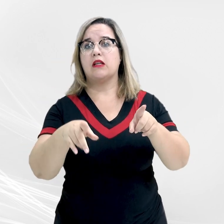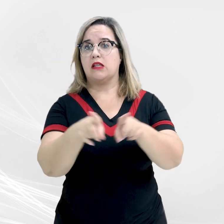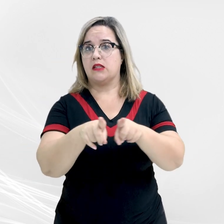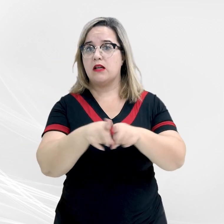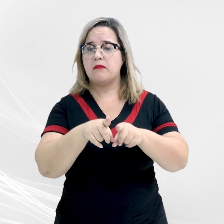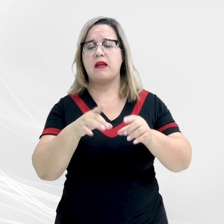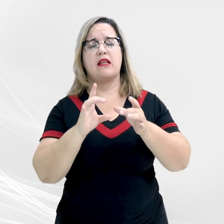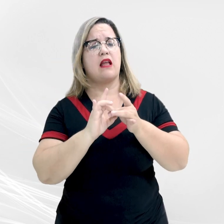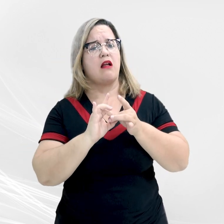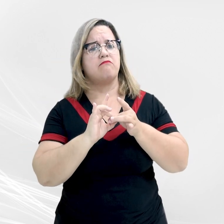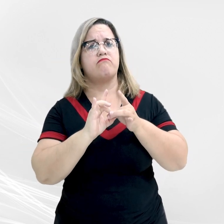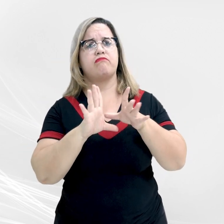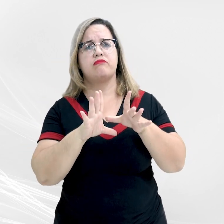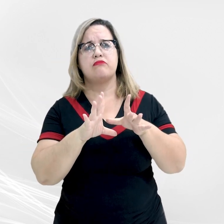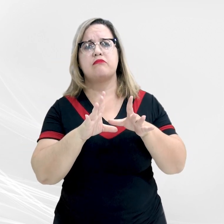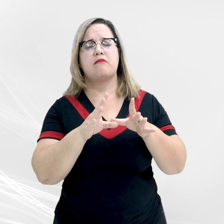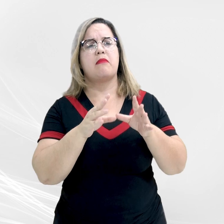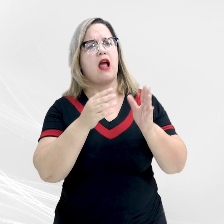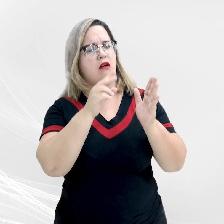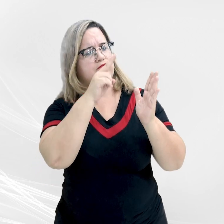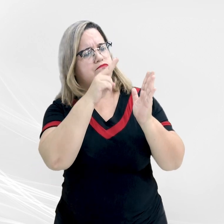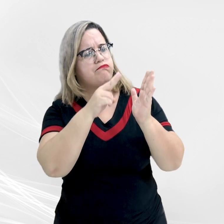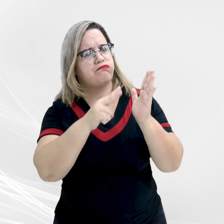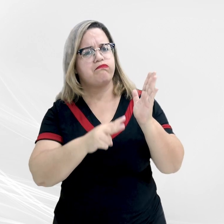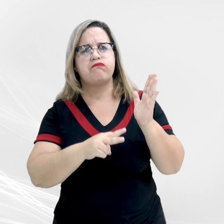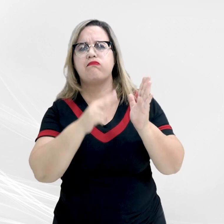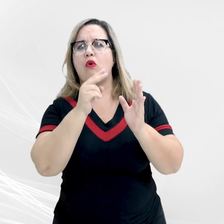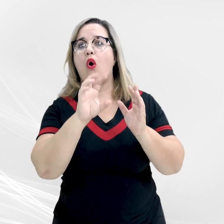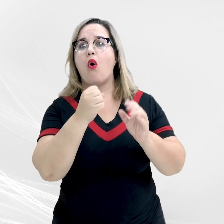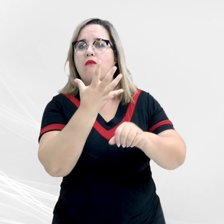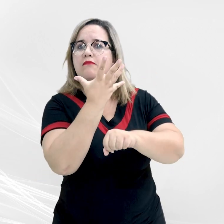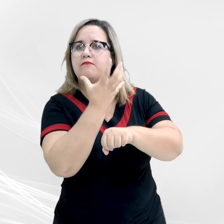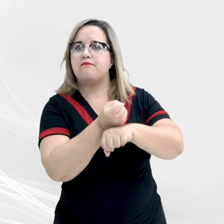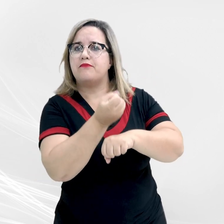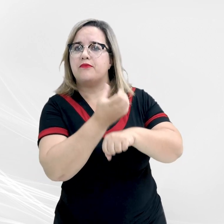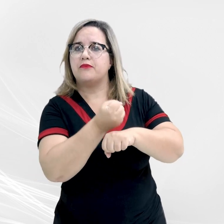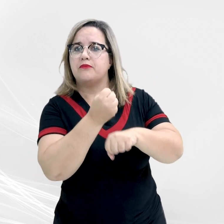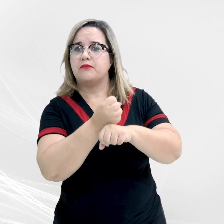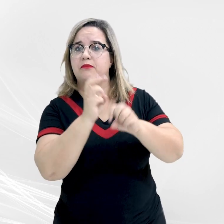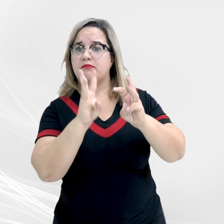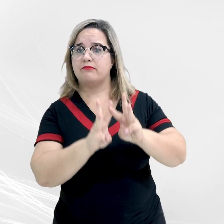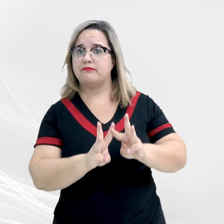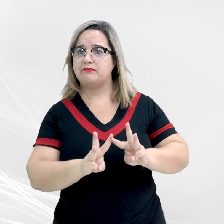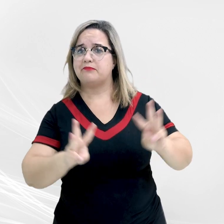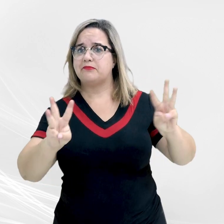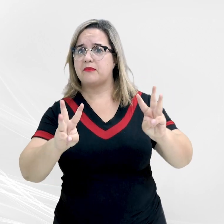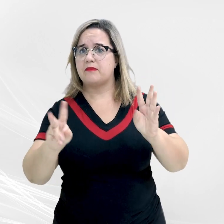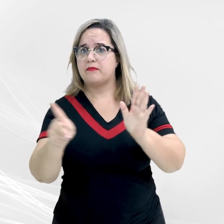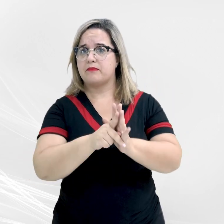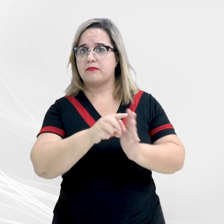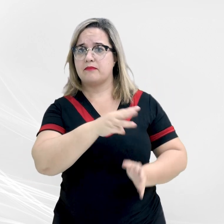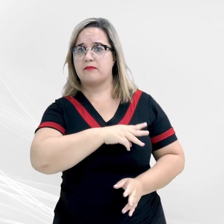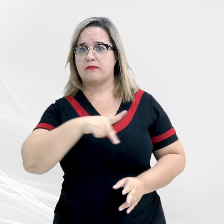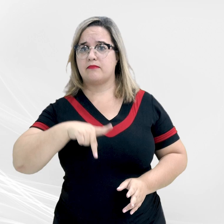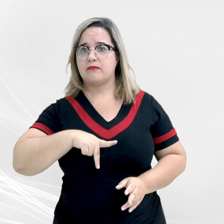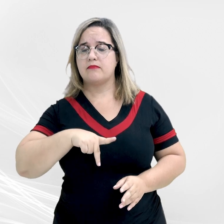encontra-se disponível para consulta e ou download no portal do MPMT e no banco de